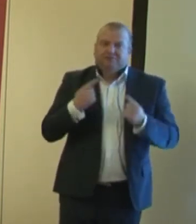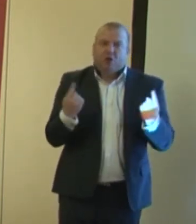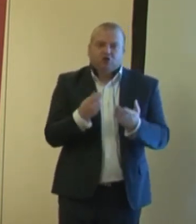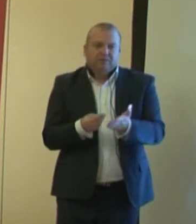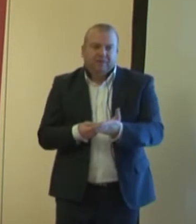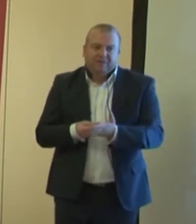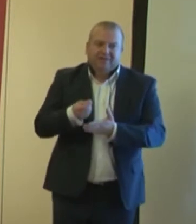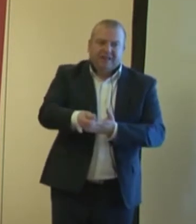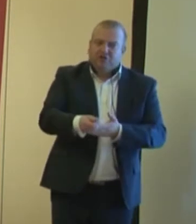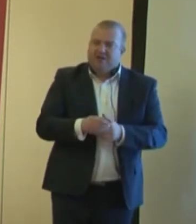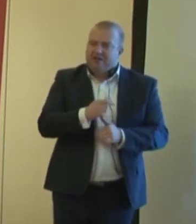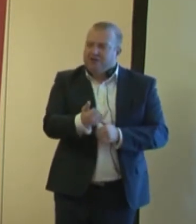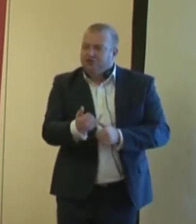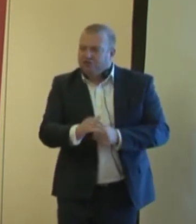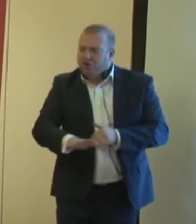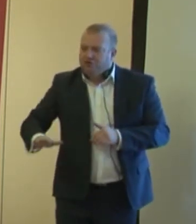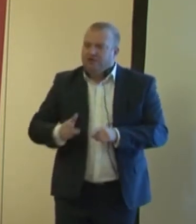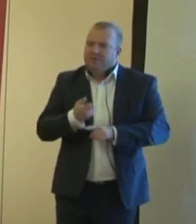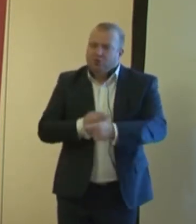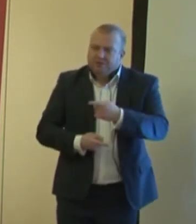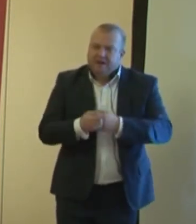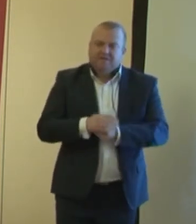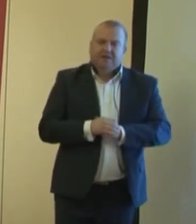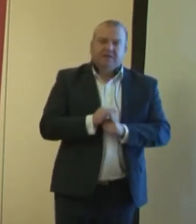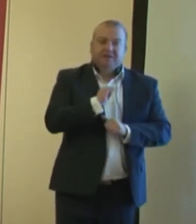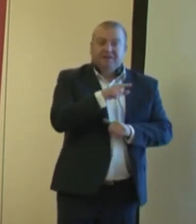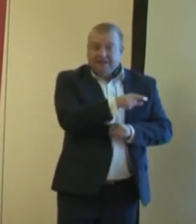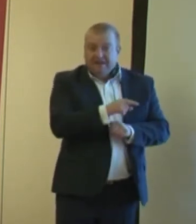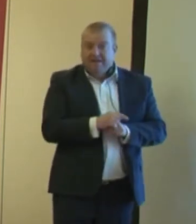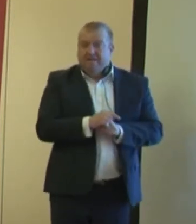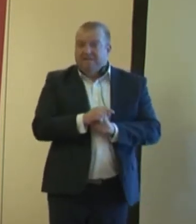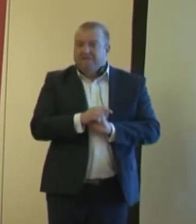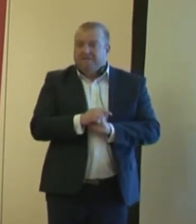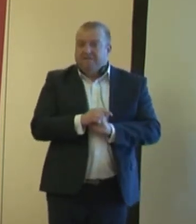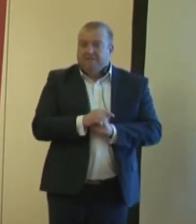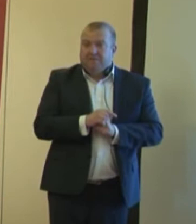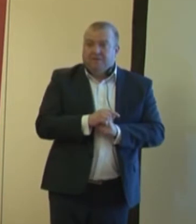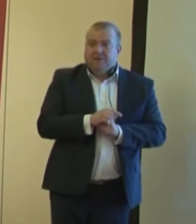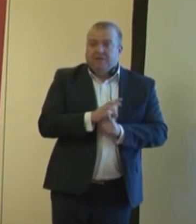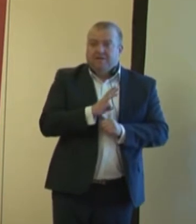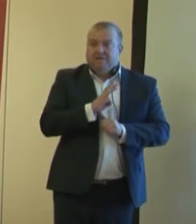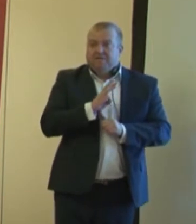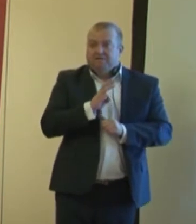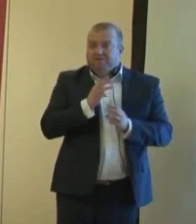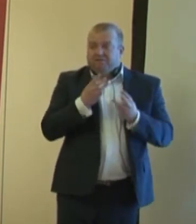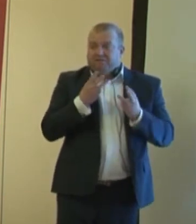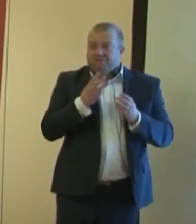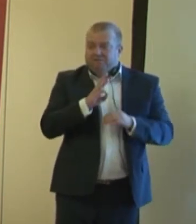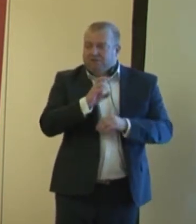dzieci niepełnosprawnych i te wagi, które są w subwencji oświatowej,